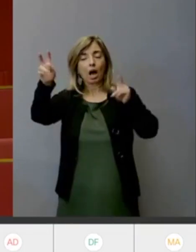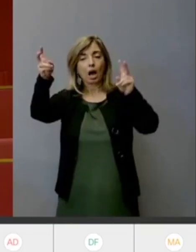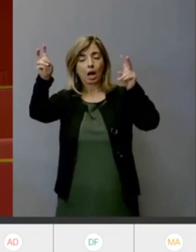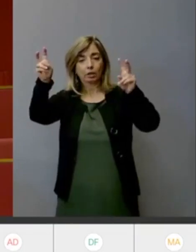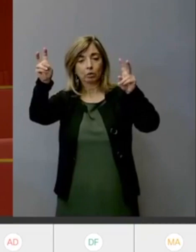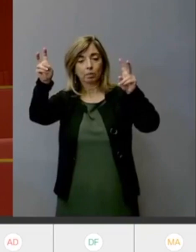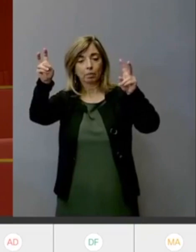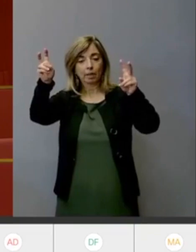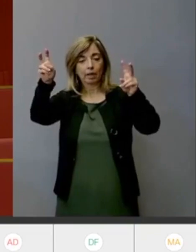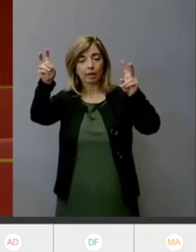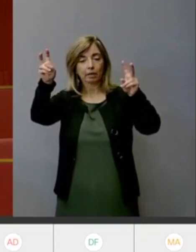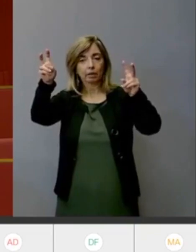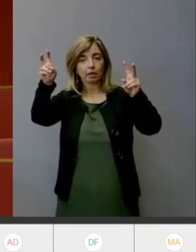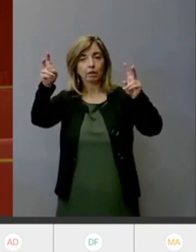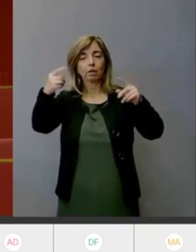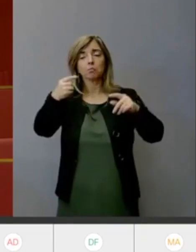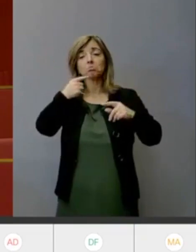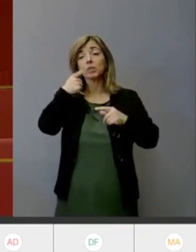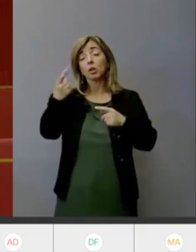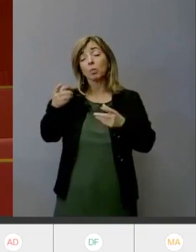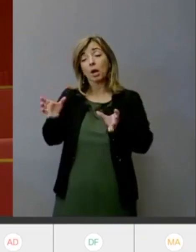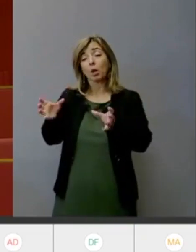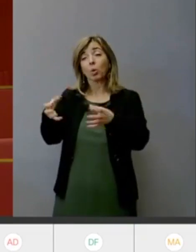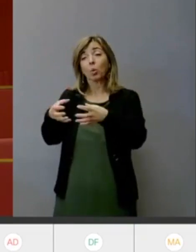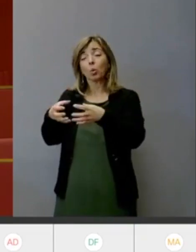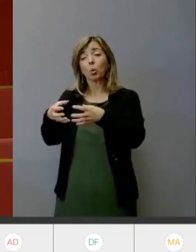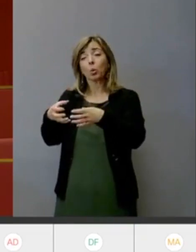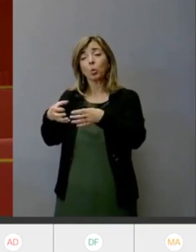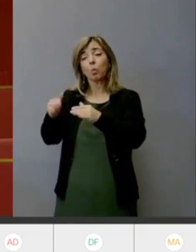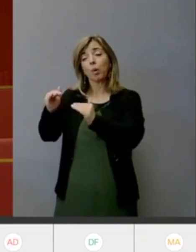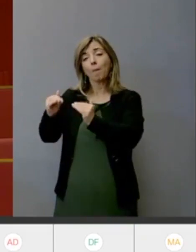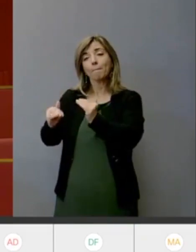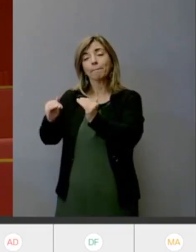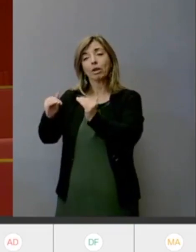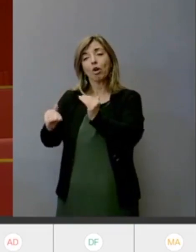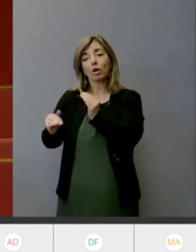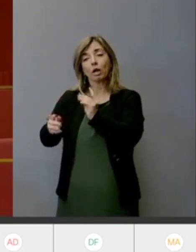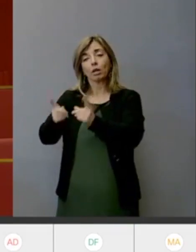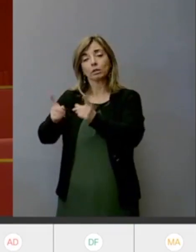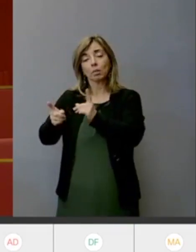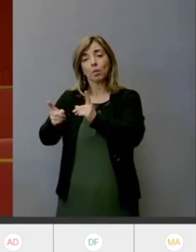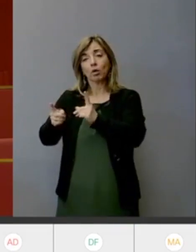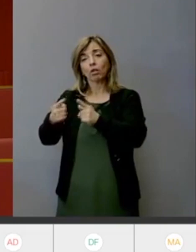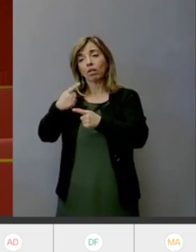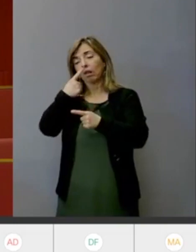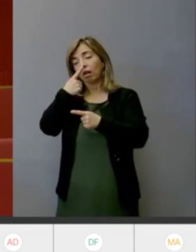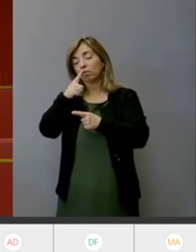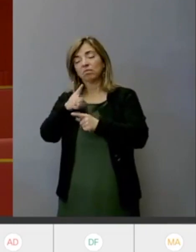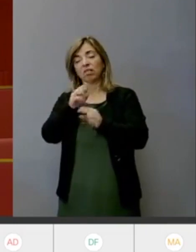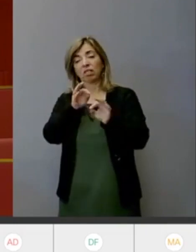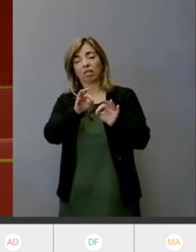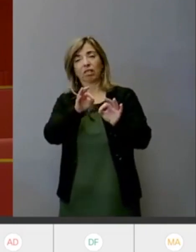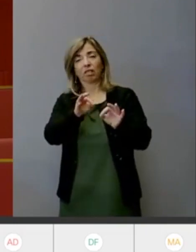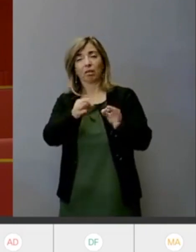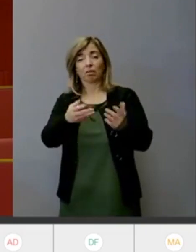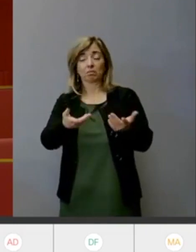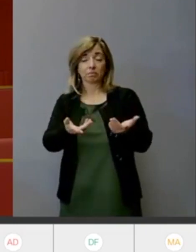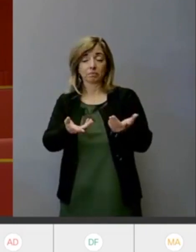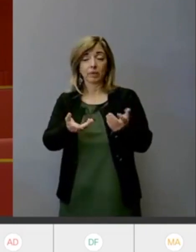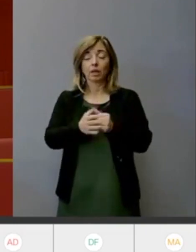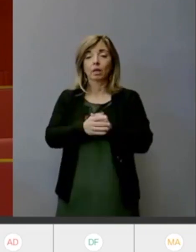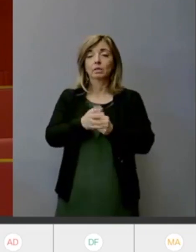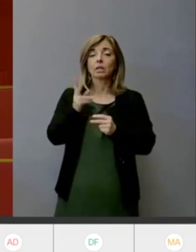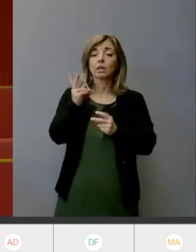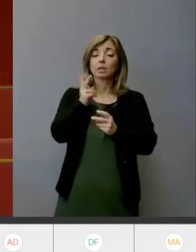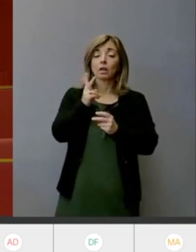illazioni della minoranza. Io credo che invece noi dobbiamo porre attenzione su quello che io credo che sia invece un'intenzione chiara